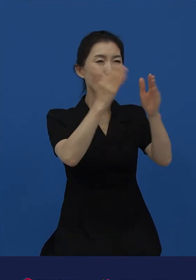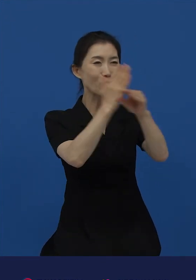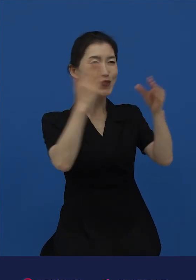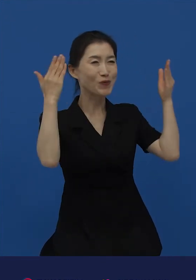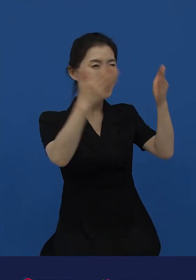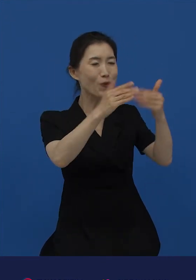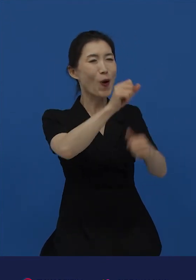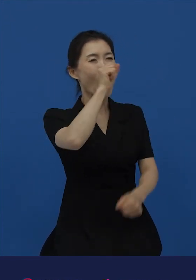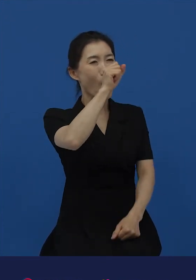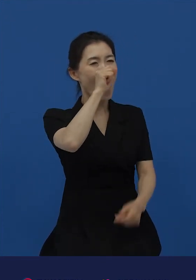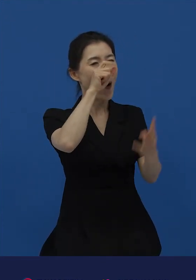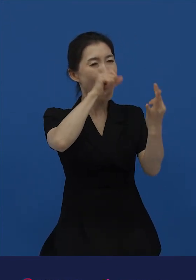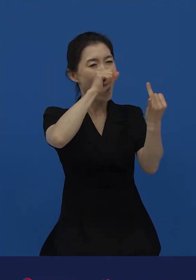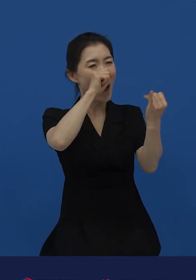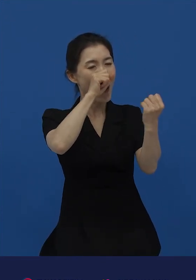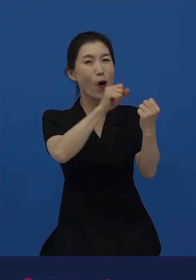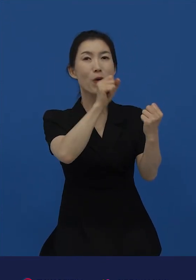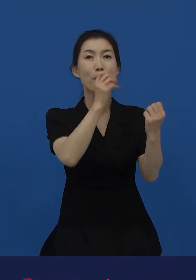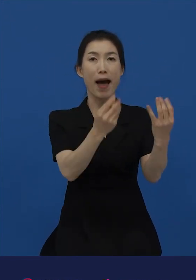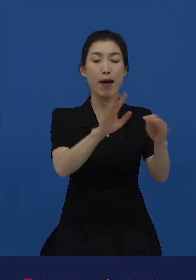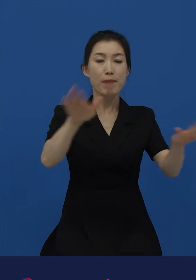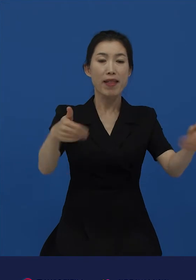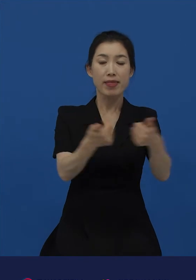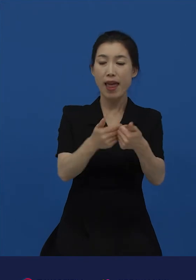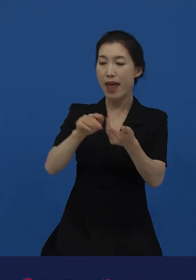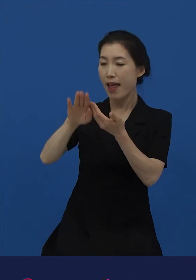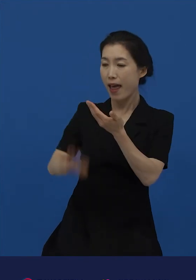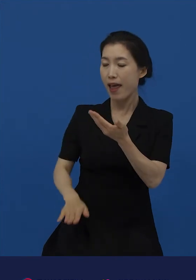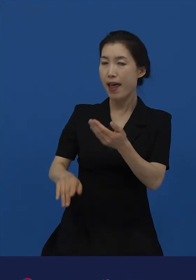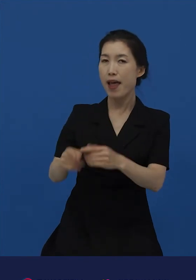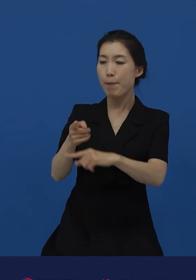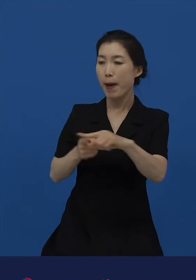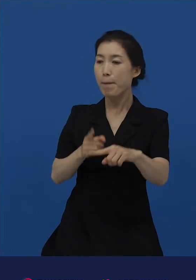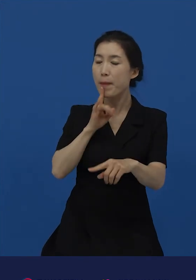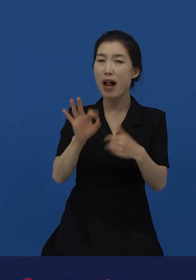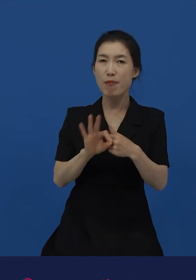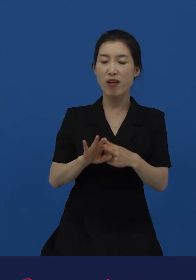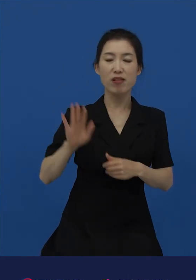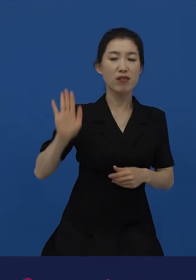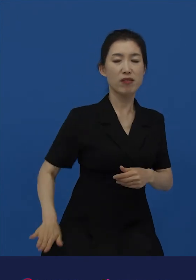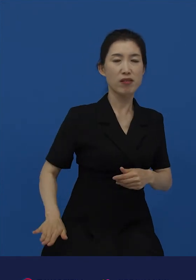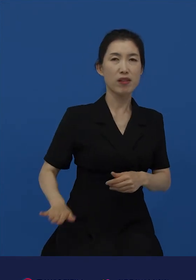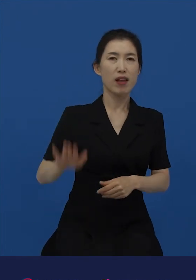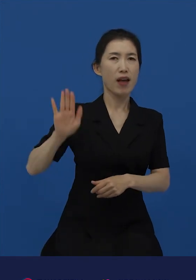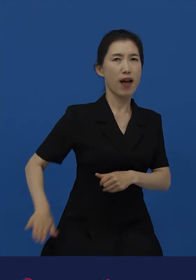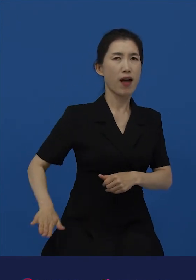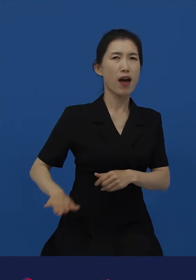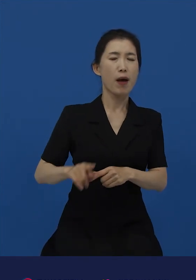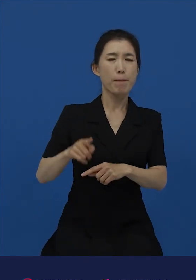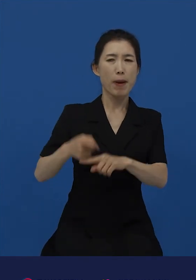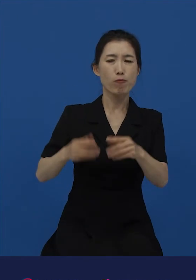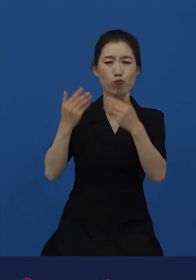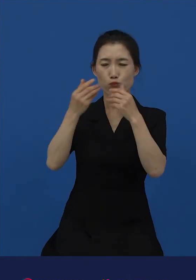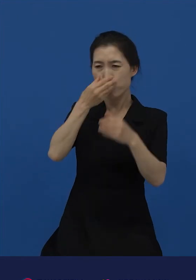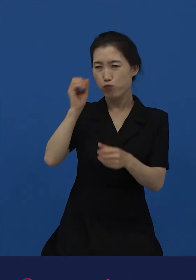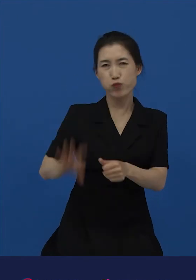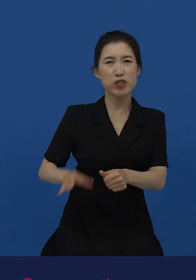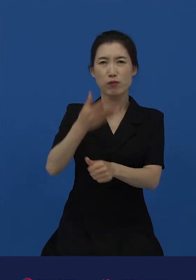찍으면 말로 상대를 하대하게 하는 그런 역기능을 동시에 갖게 됩니다. 사실